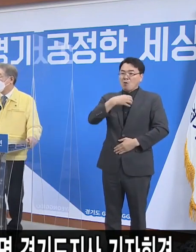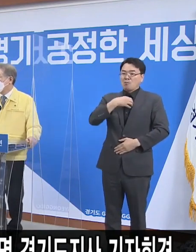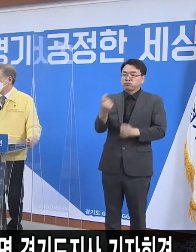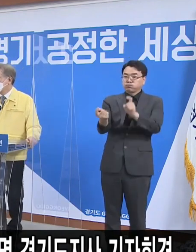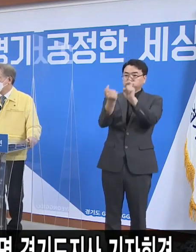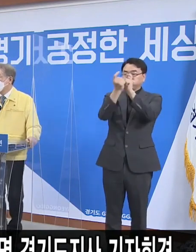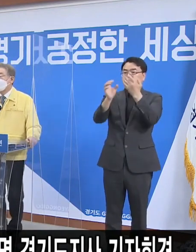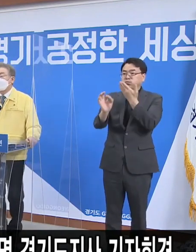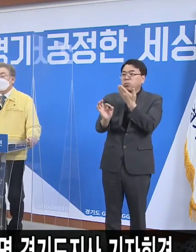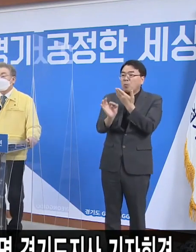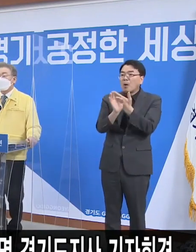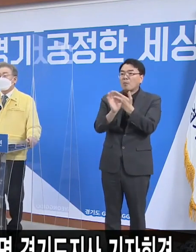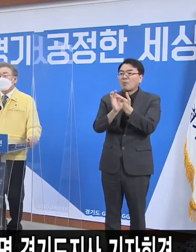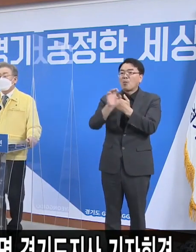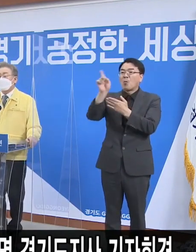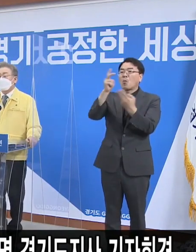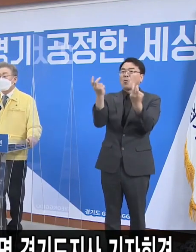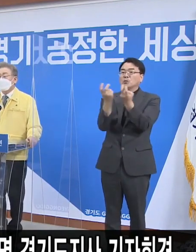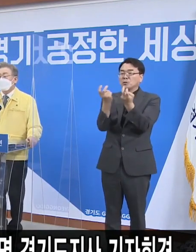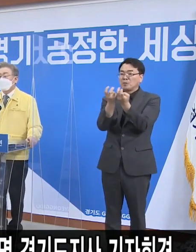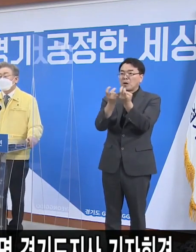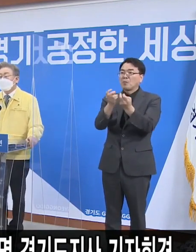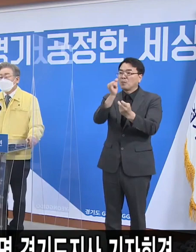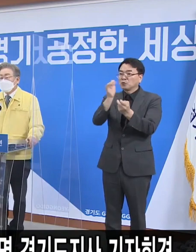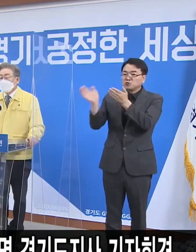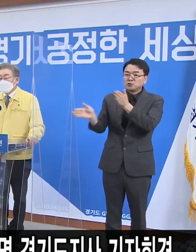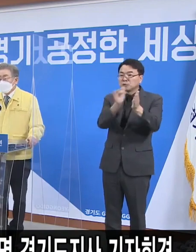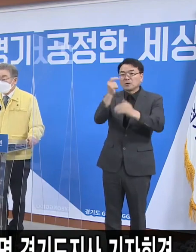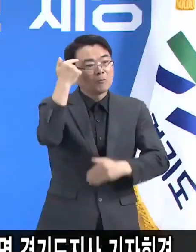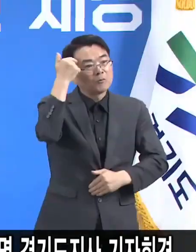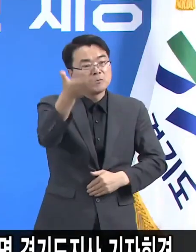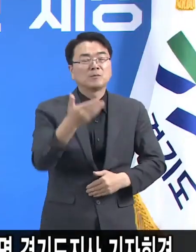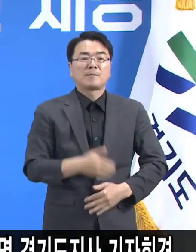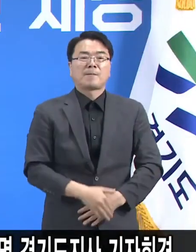대응할 수 있는 경기도 계획이 수립된 것이 있는지 궁금합니다.